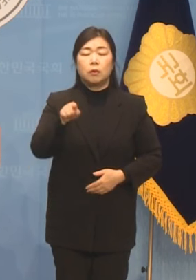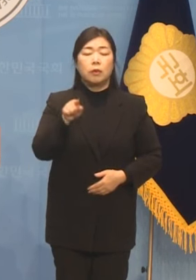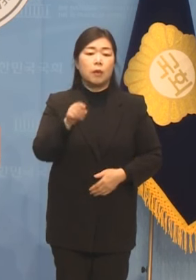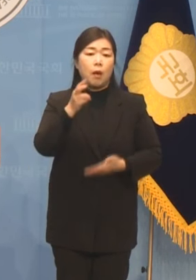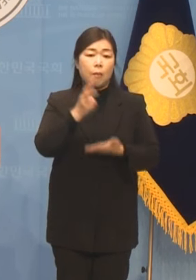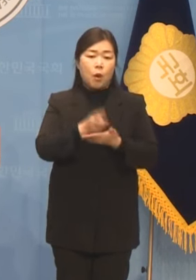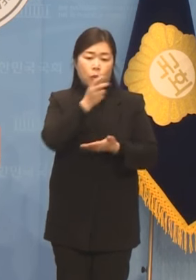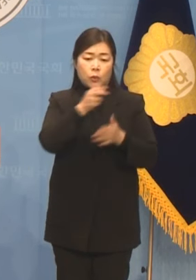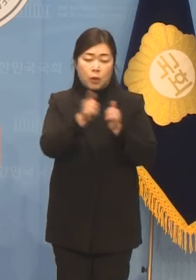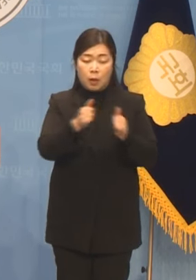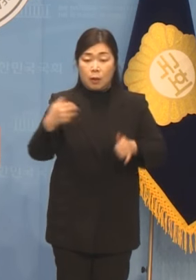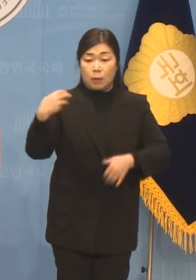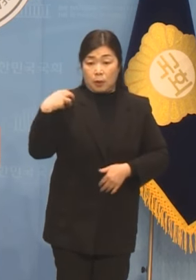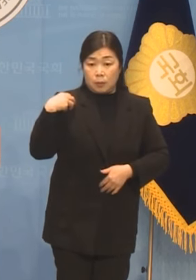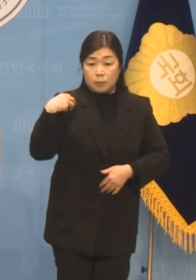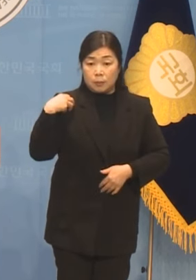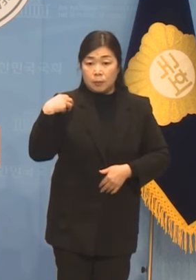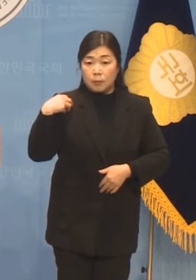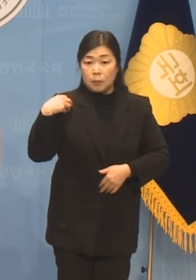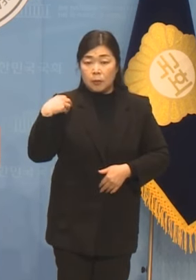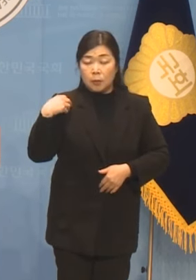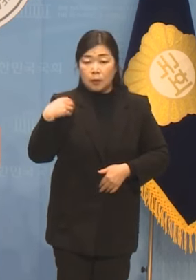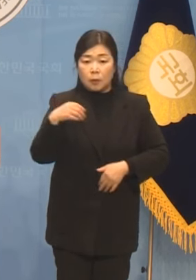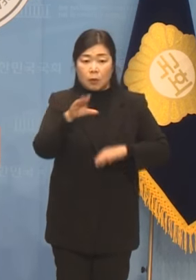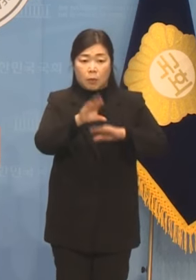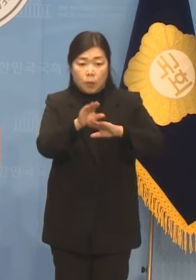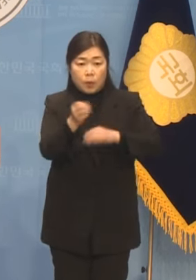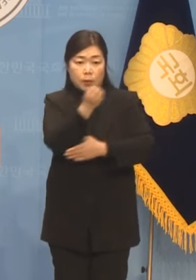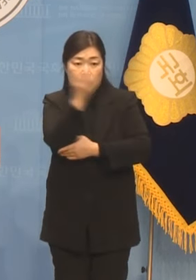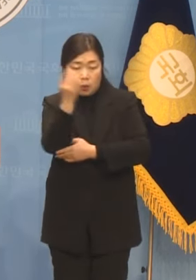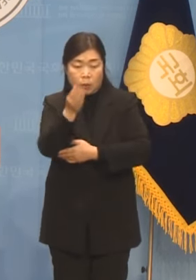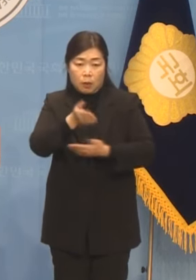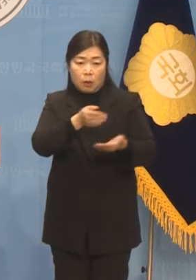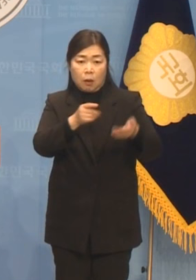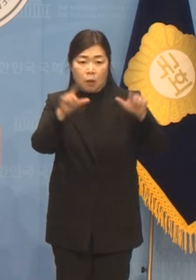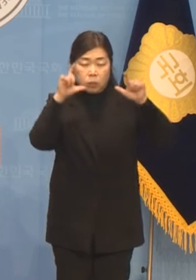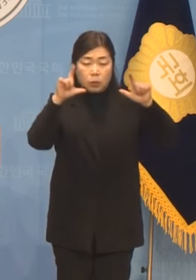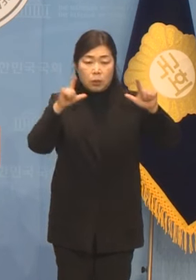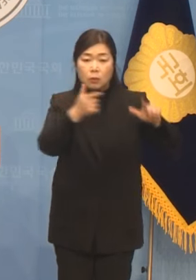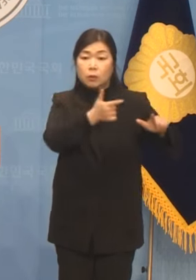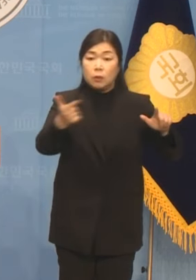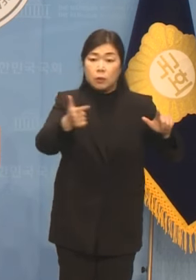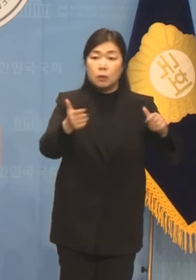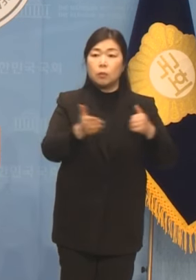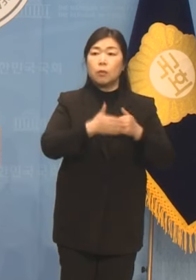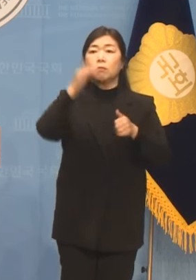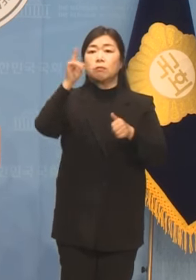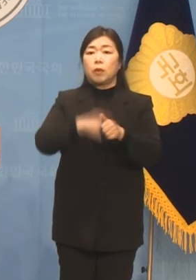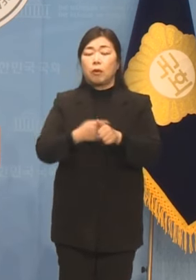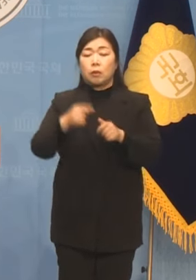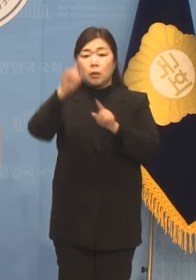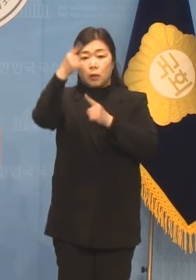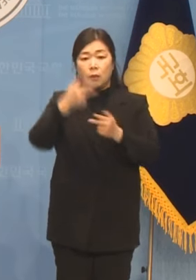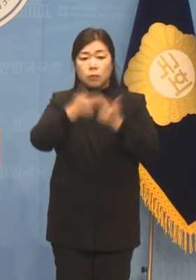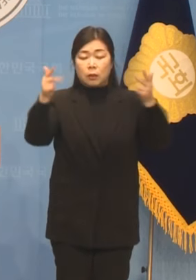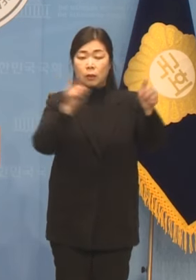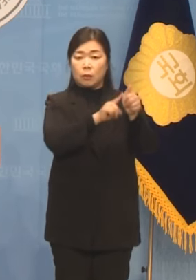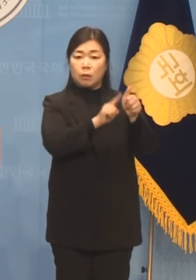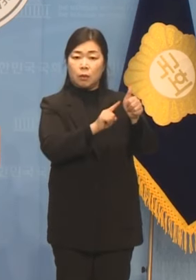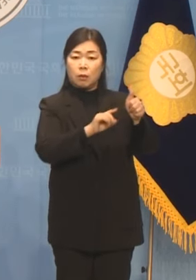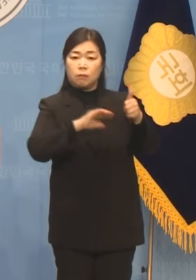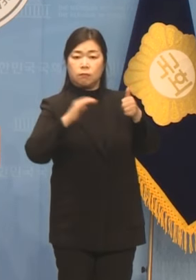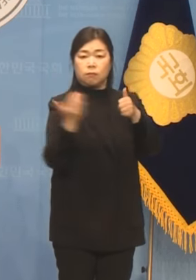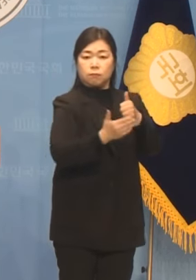유독 매스컴에 부각됨으로써 당대표 호위무사를 자처하는 등 부당한